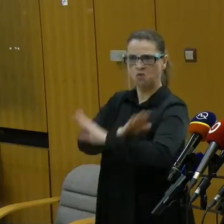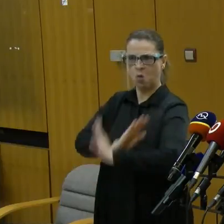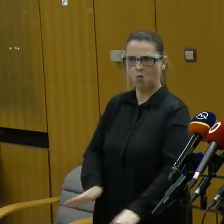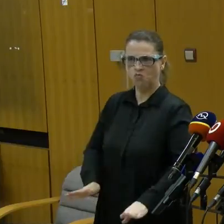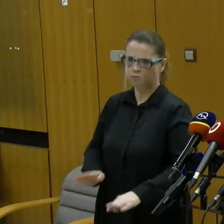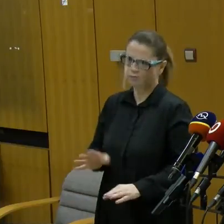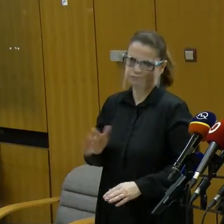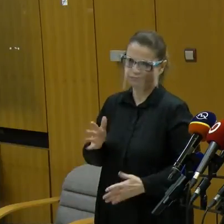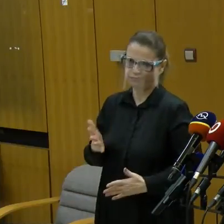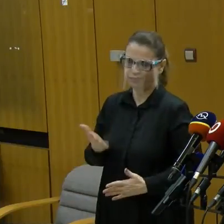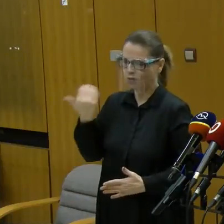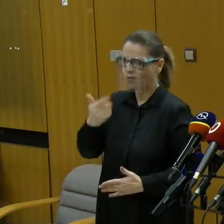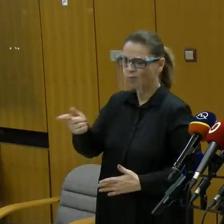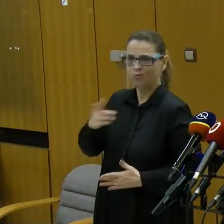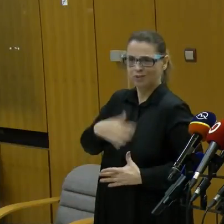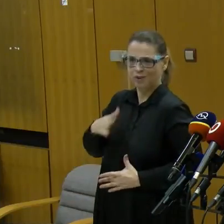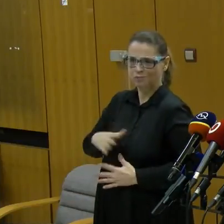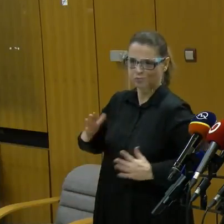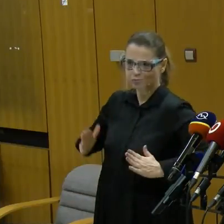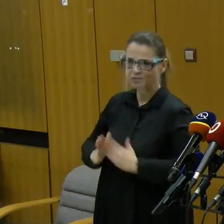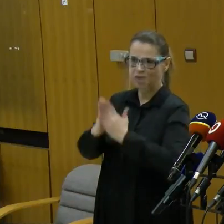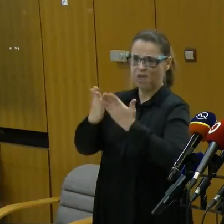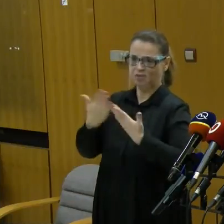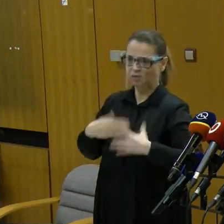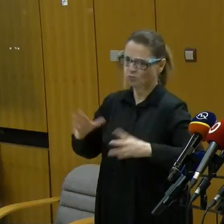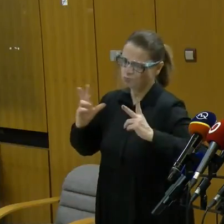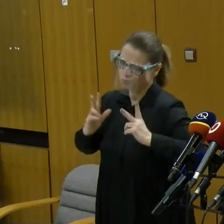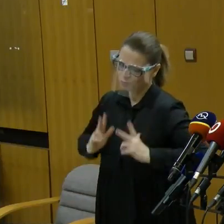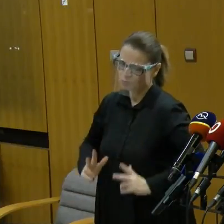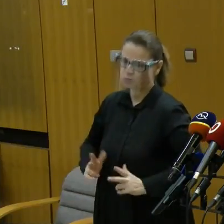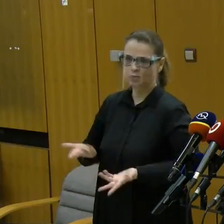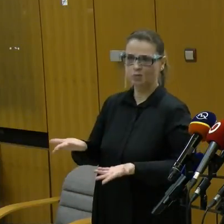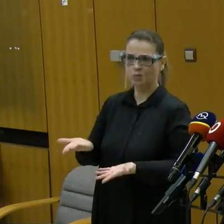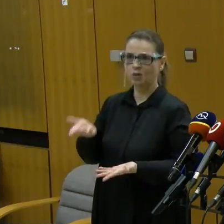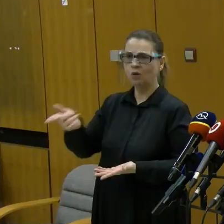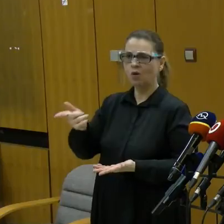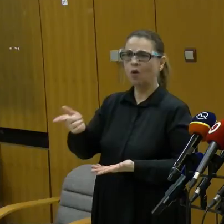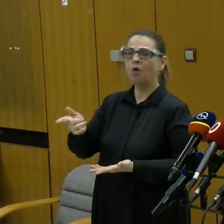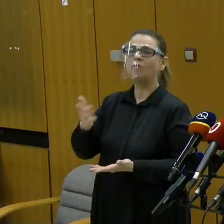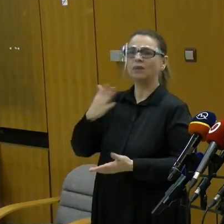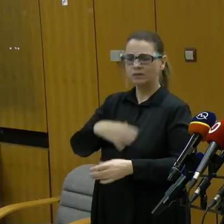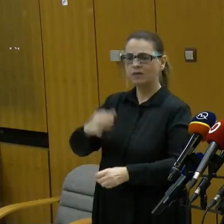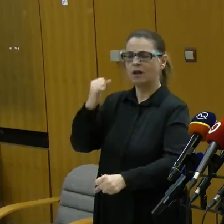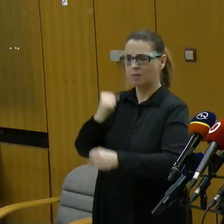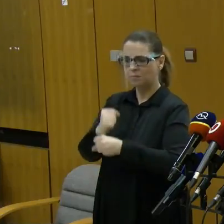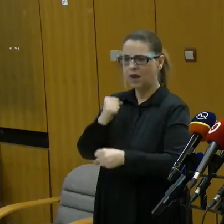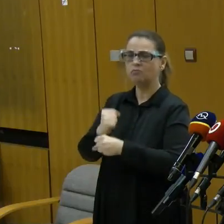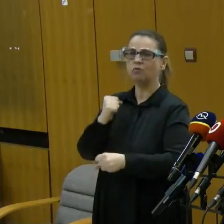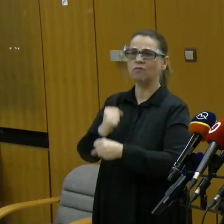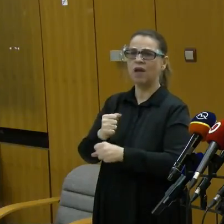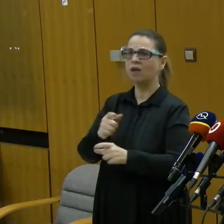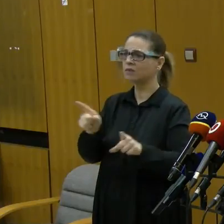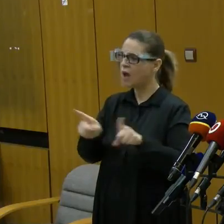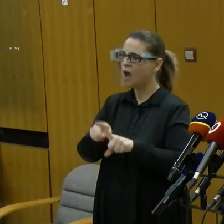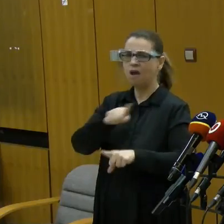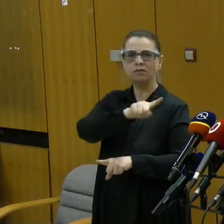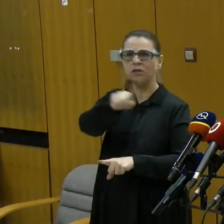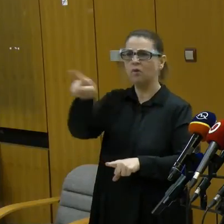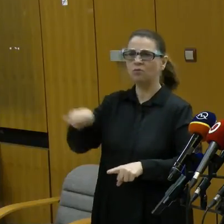Skrátka, tí ľudia tiež chcú mať sviatky, tí ľudia chceli pracovať cez pracovný deň, ako pracujú väčšinou Slovákov.